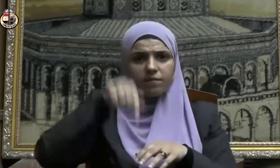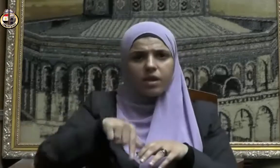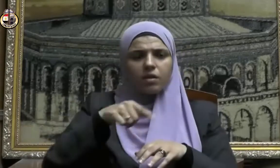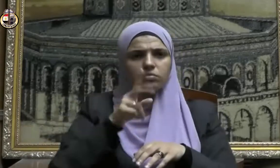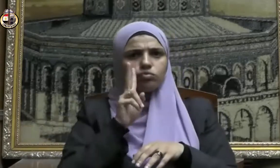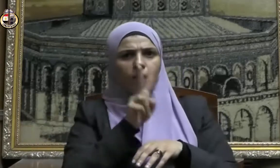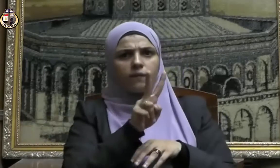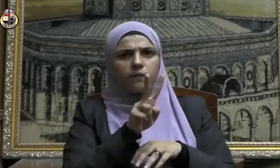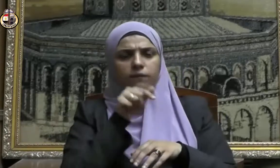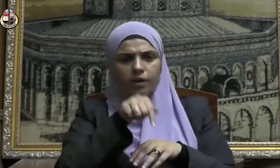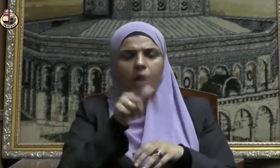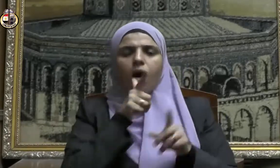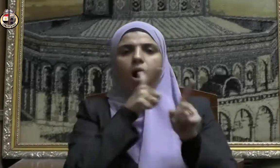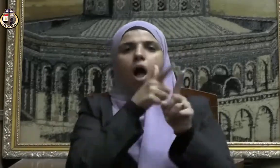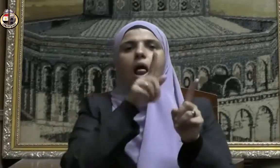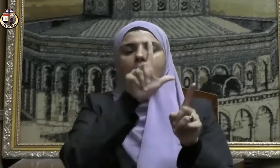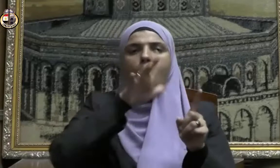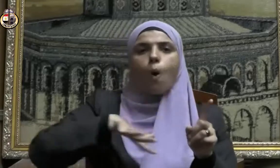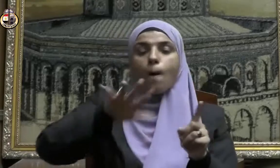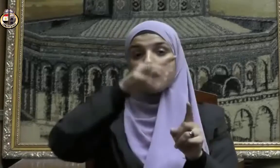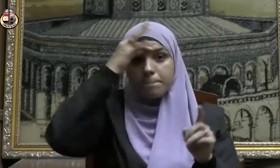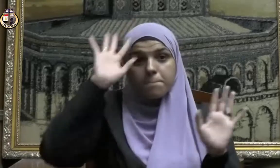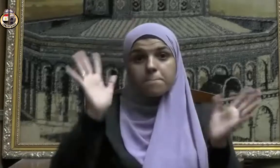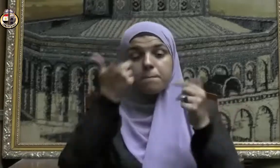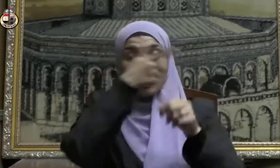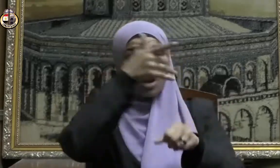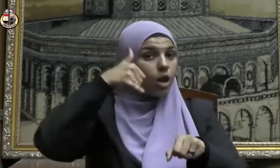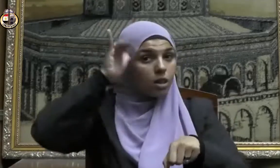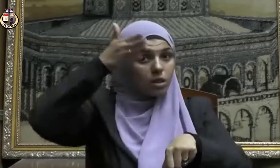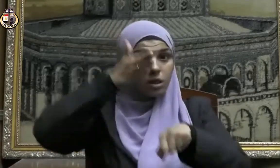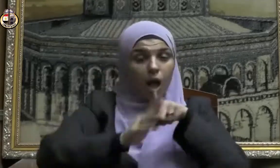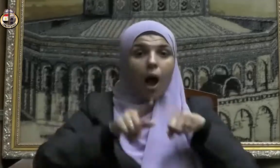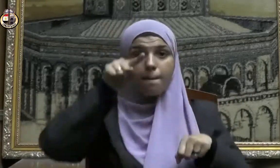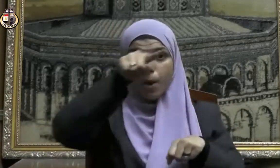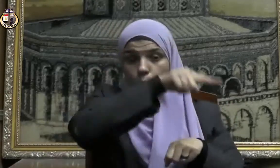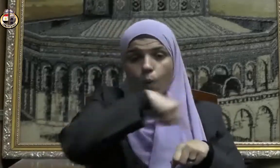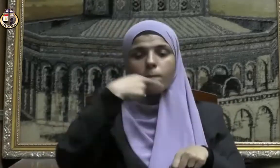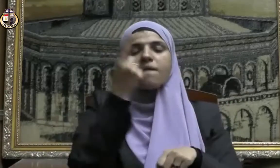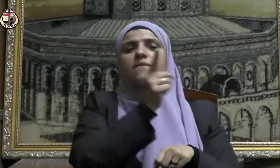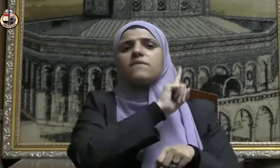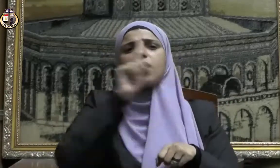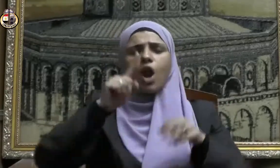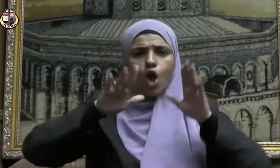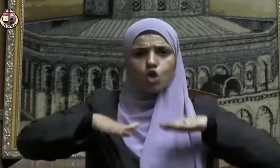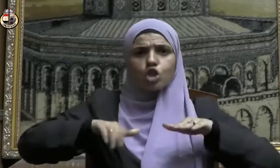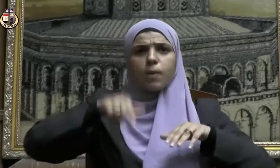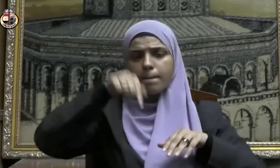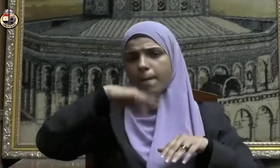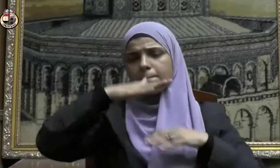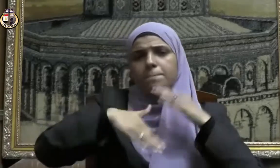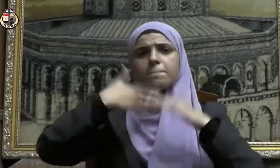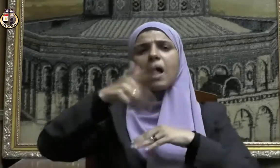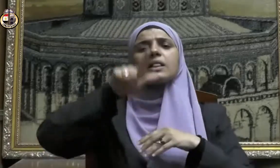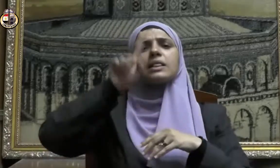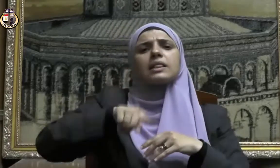قال لهم من ضحى منكم فلا يصبحن بعد ثالثة